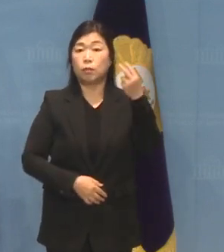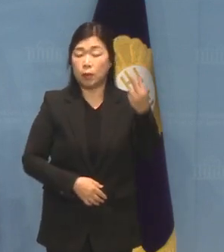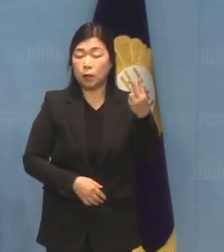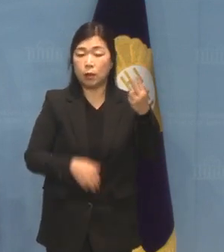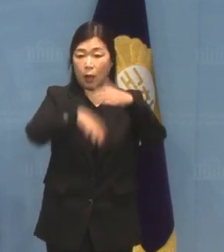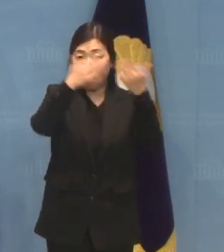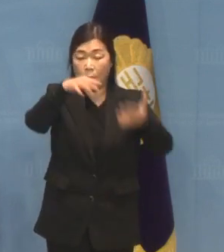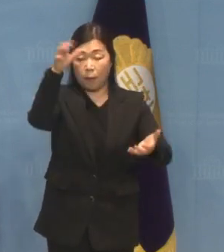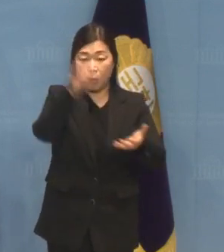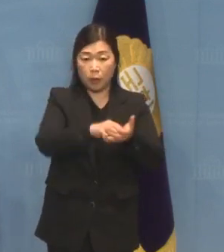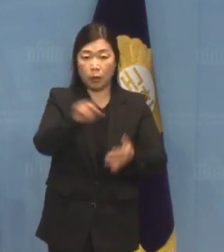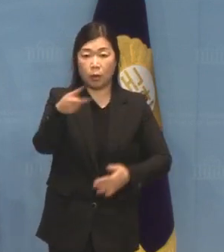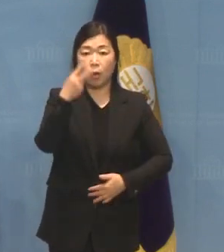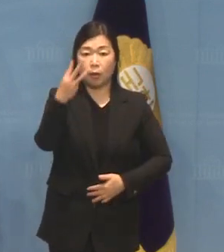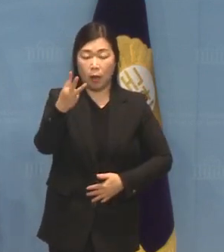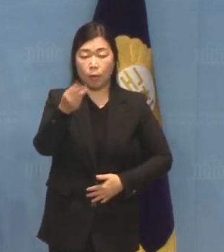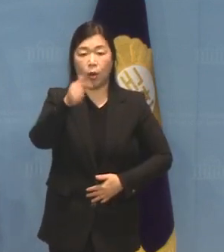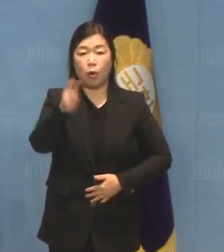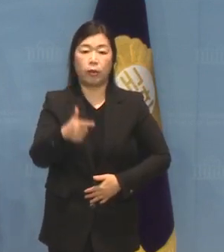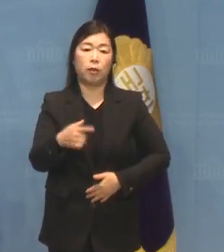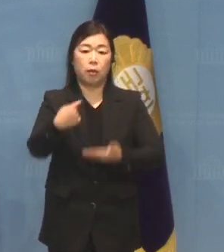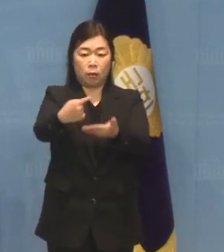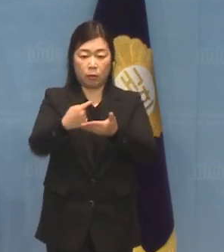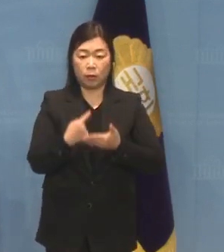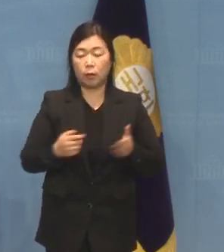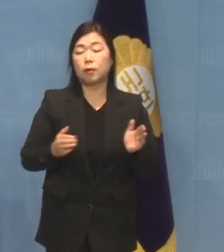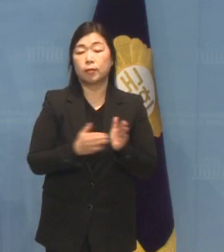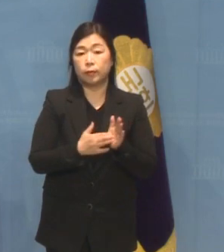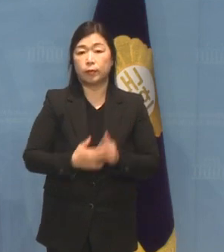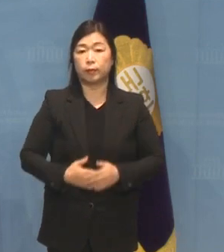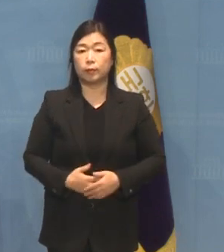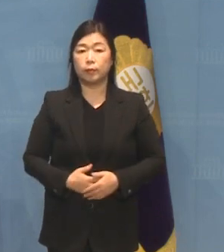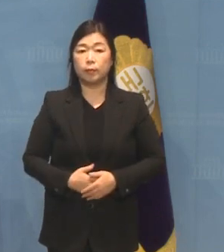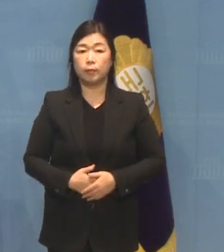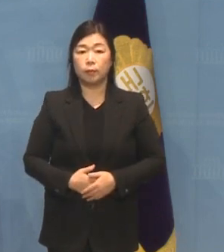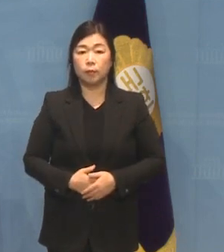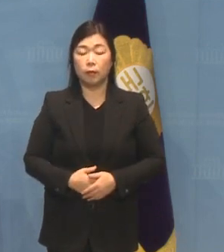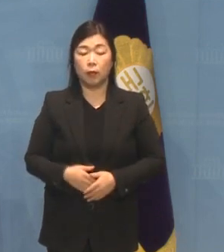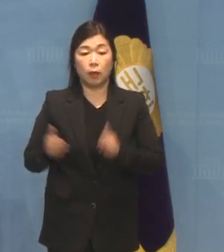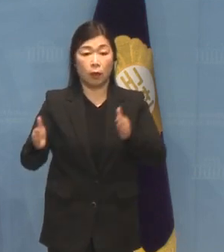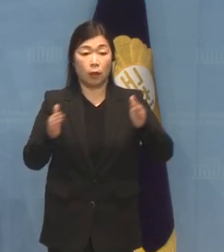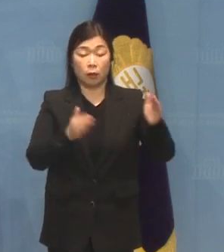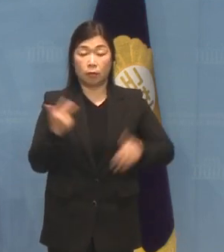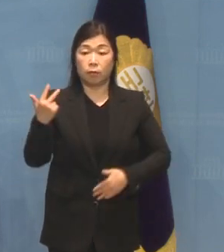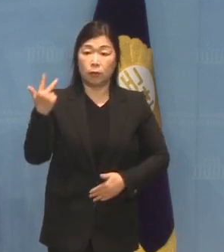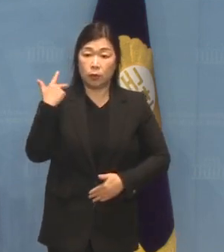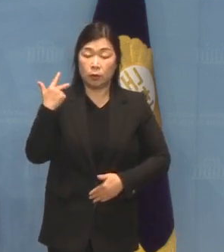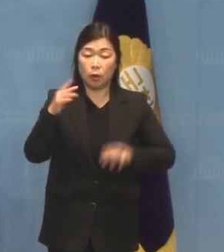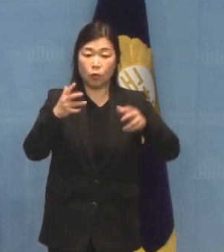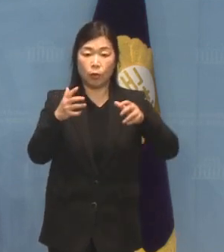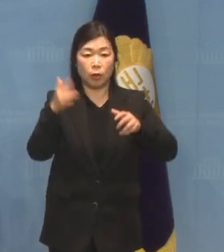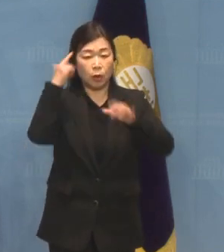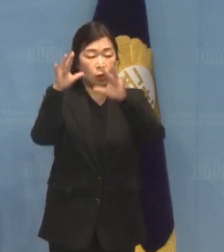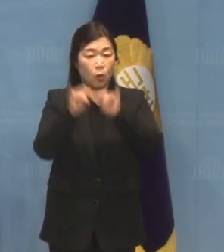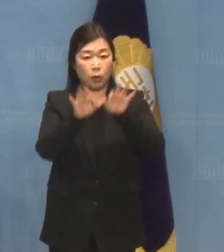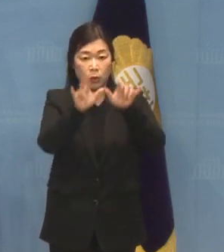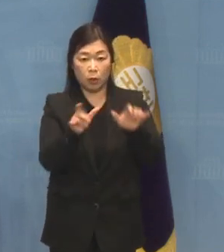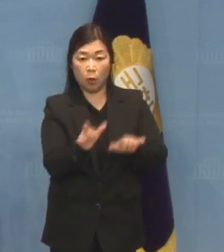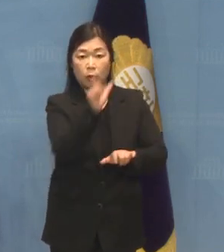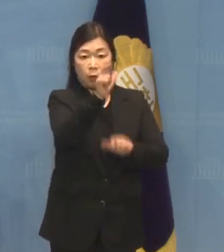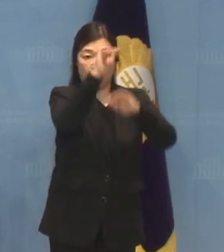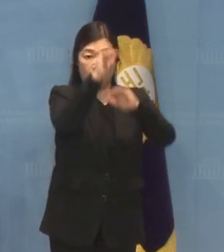등 총 203건의 의안이 접수되었습니다 다음은 지난주 국민 동의 청원